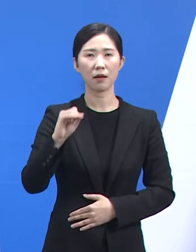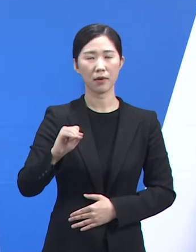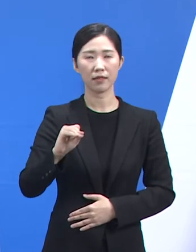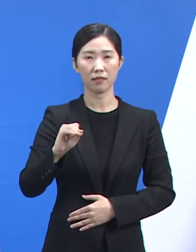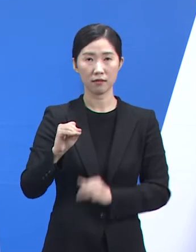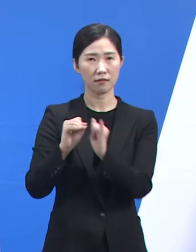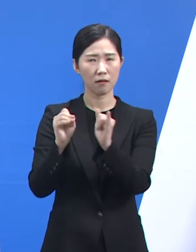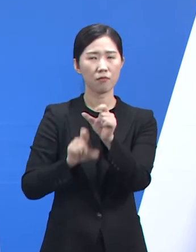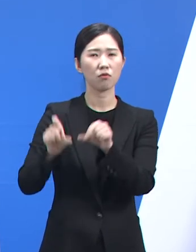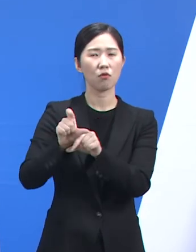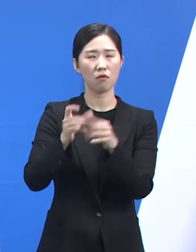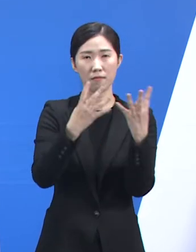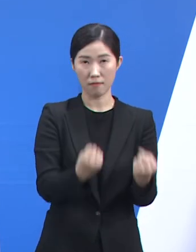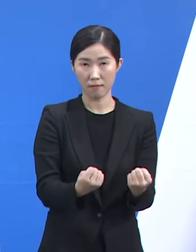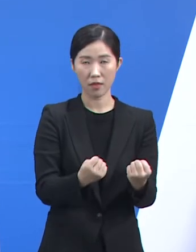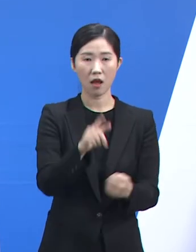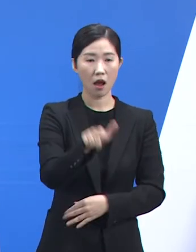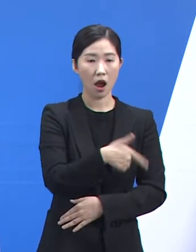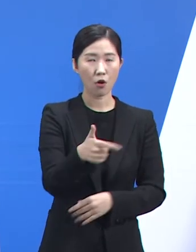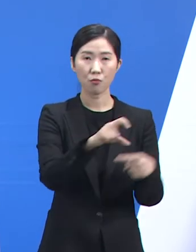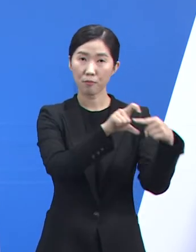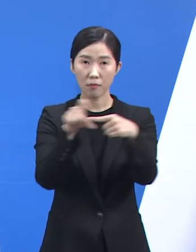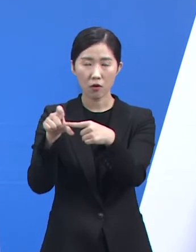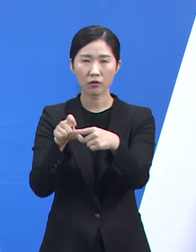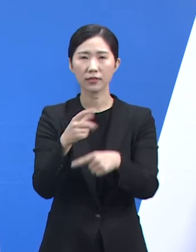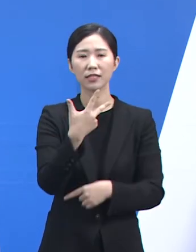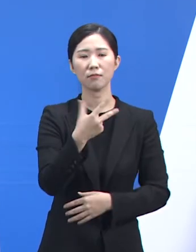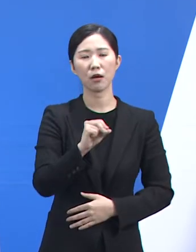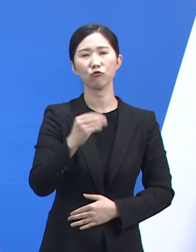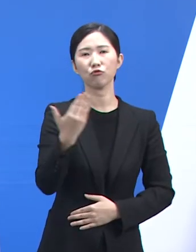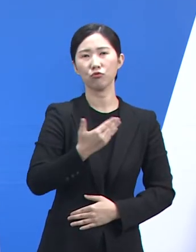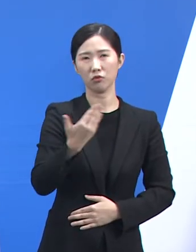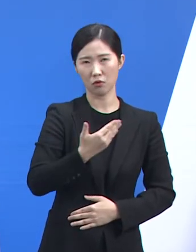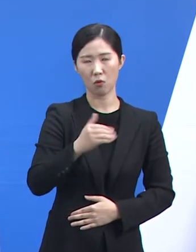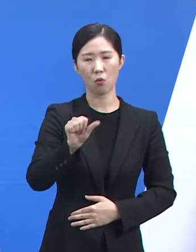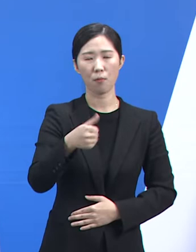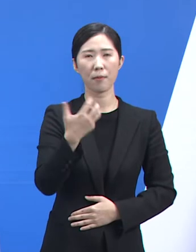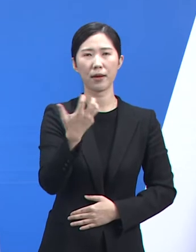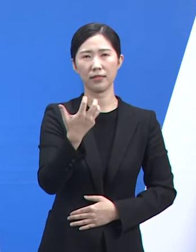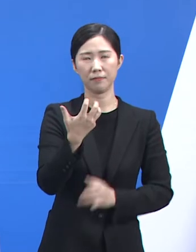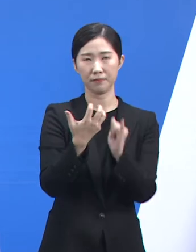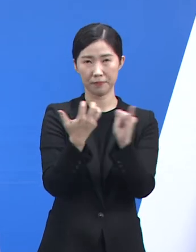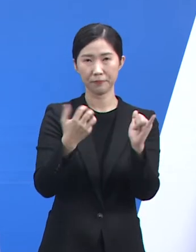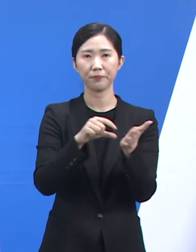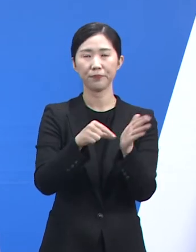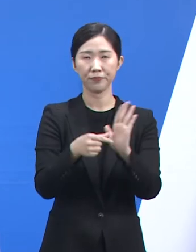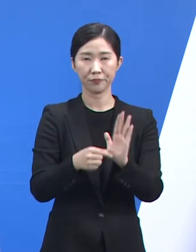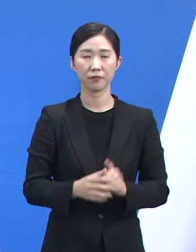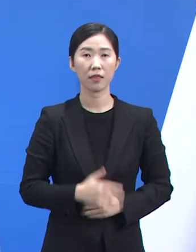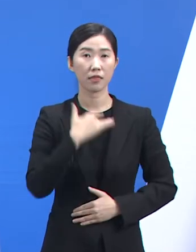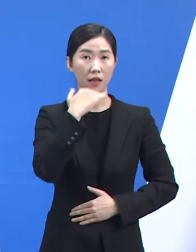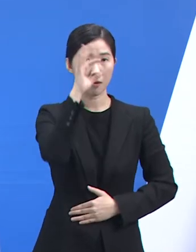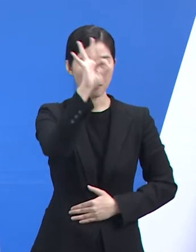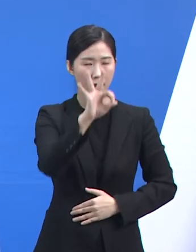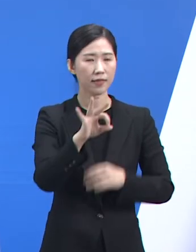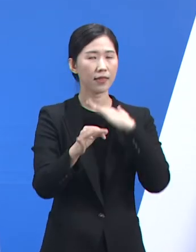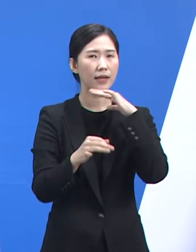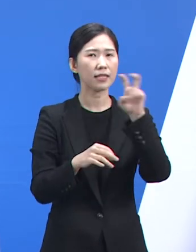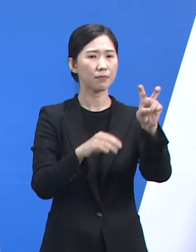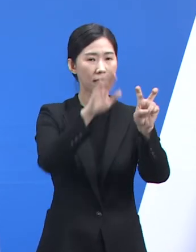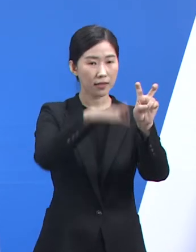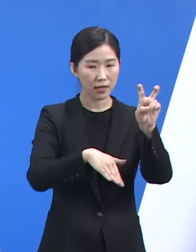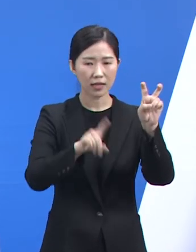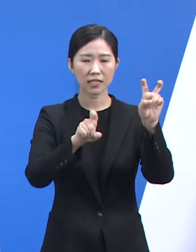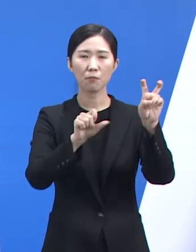증가하였으며 하루 평균 확진자는 7만 9,580명입니다. 연령별로 보면 20세 이하 확진자가